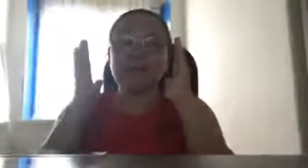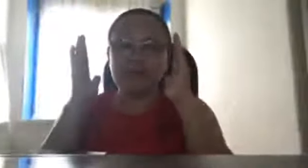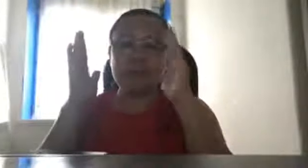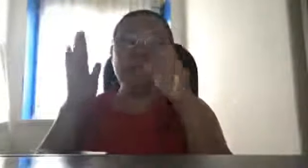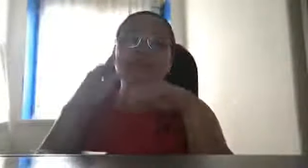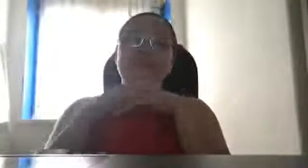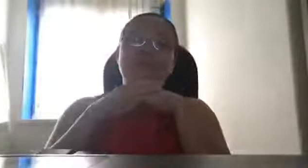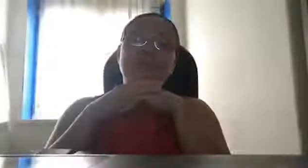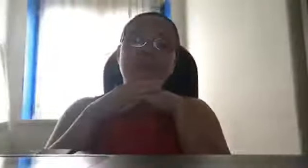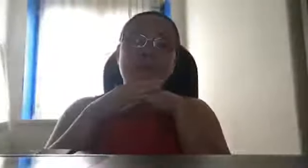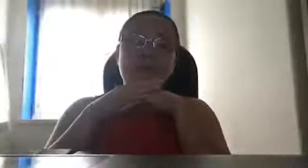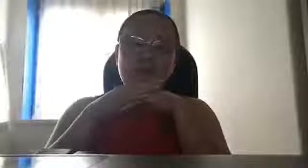Pilipino, citizen pa, ako,